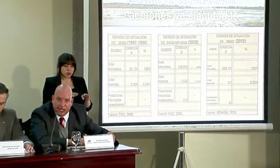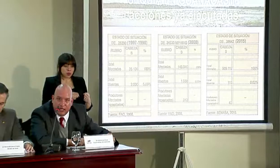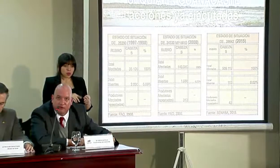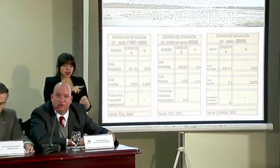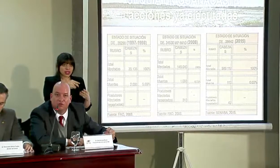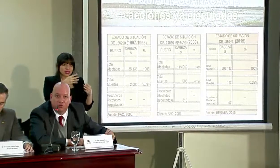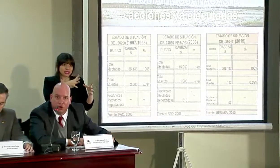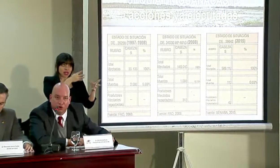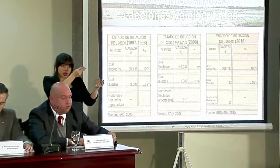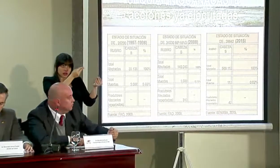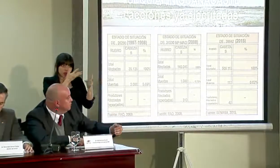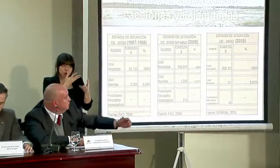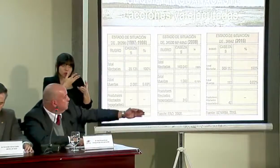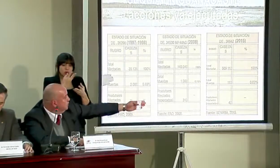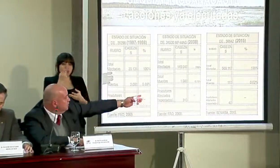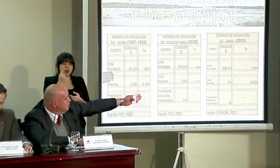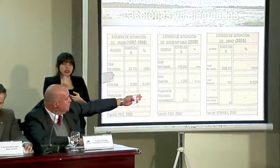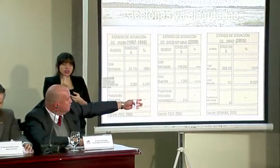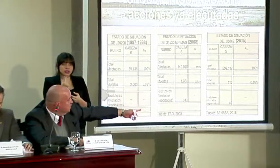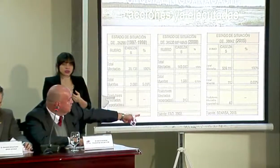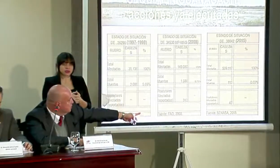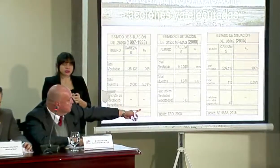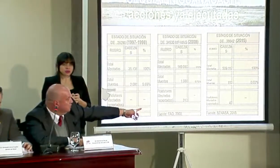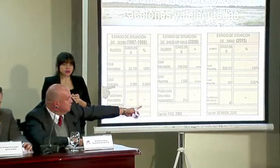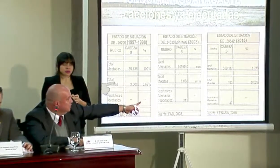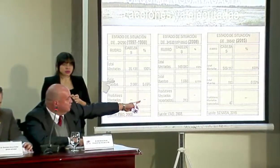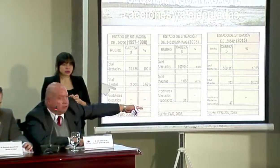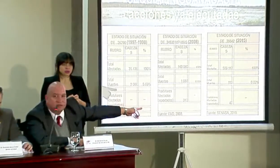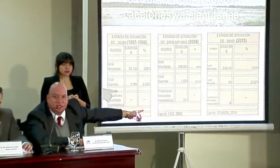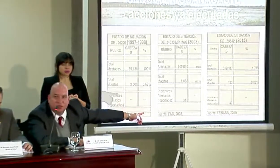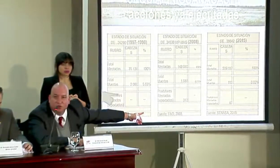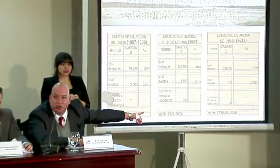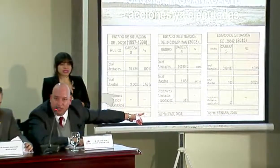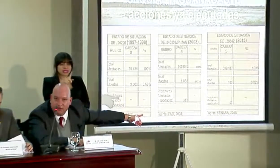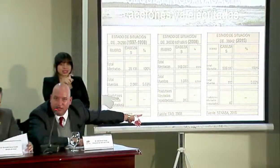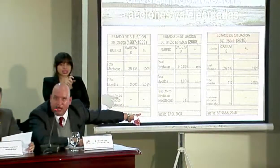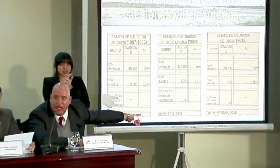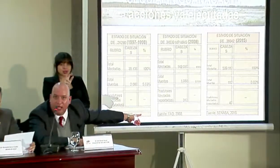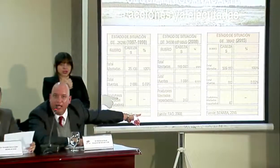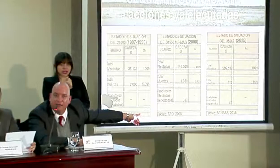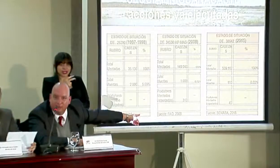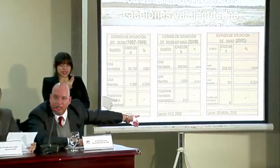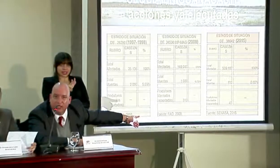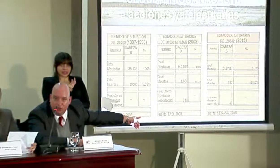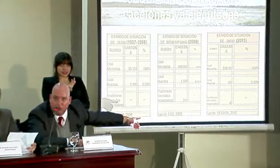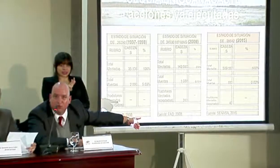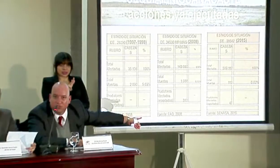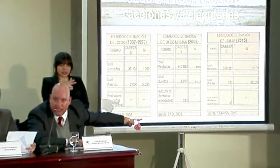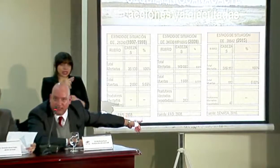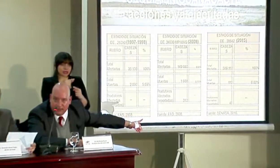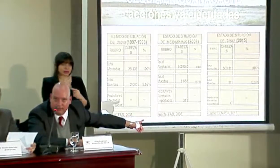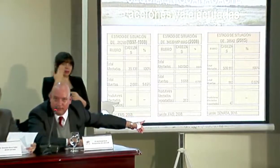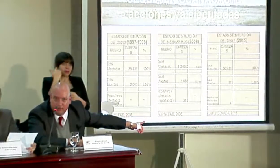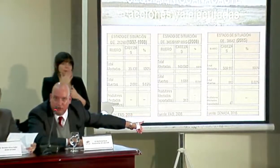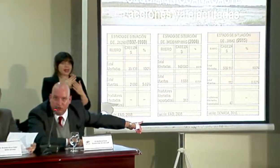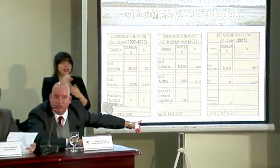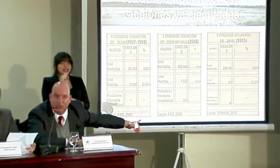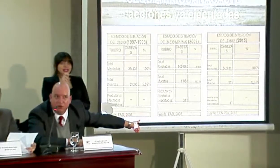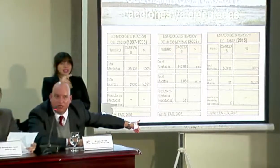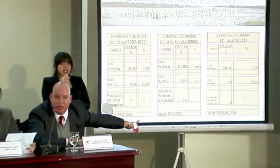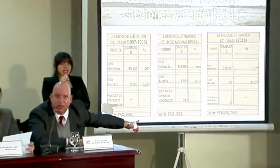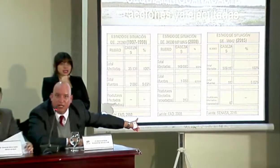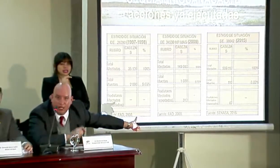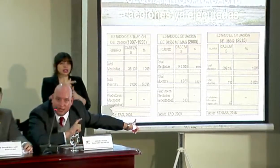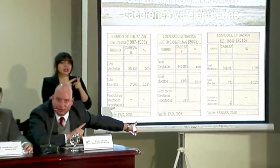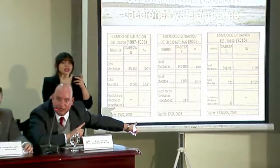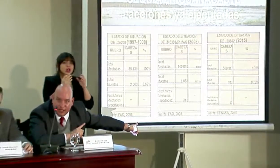reportadas son 113 a la semana anterior por Senasa. Entonces,